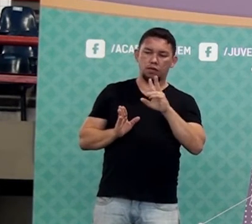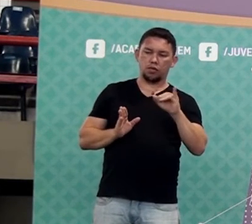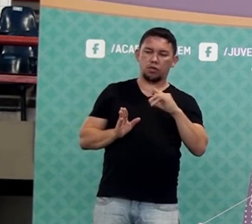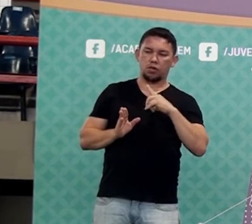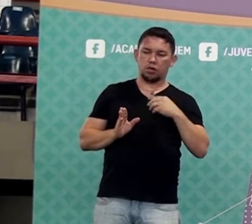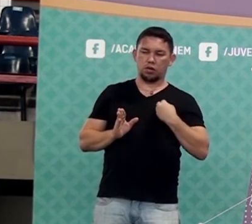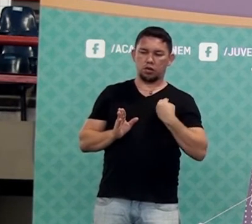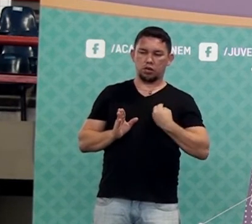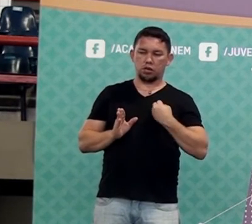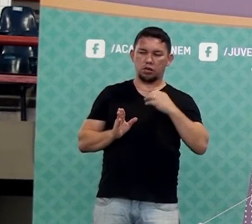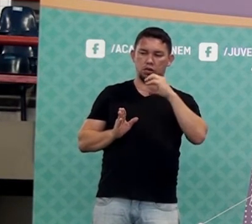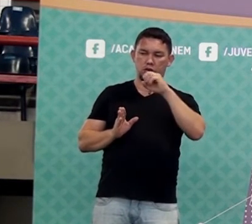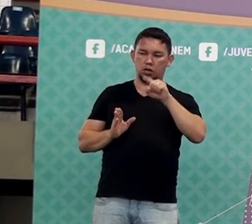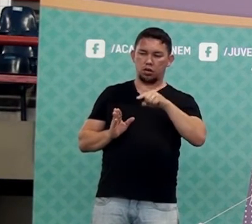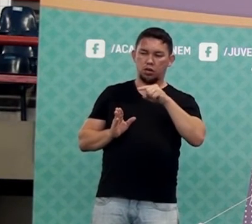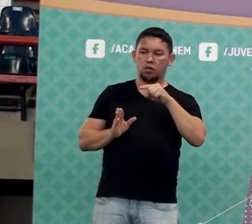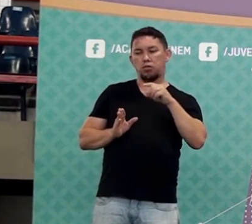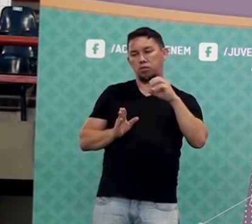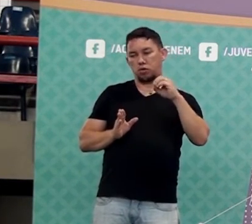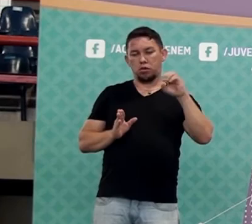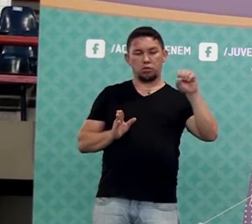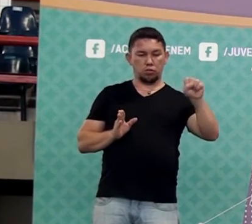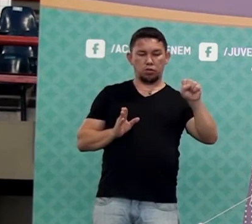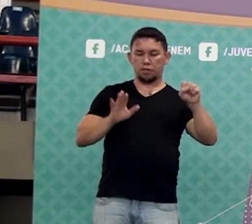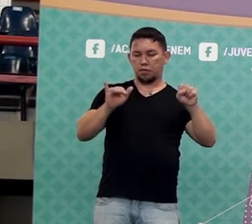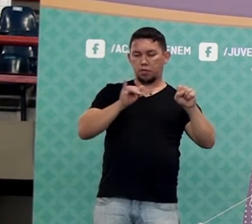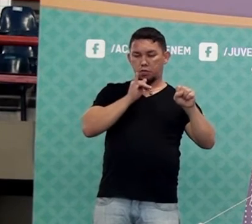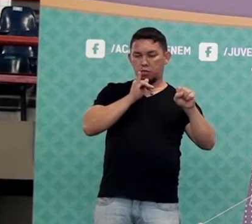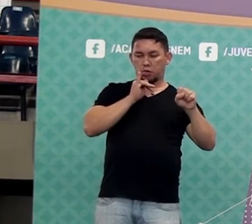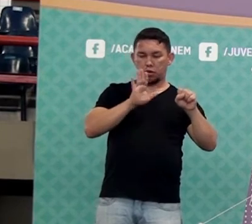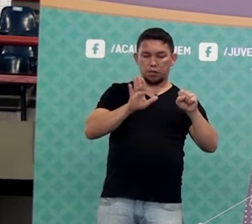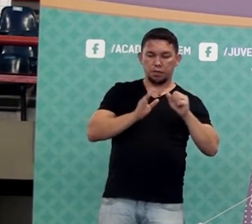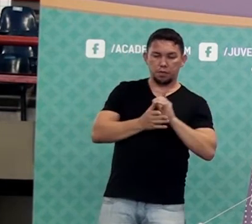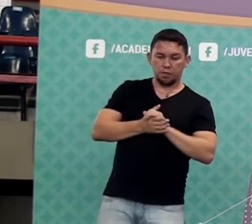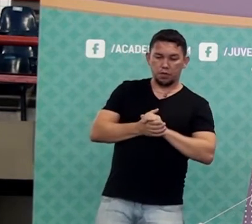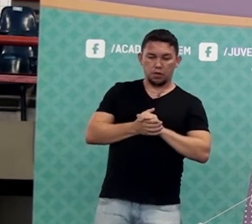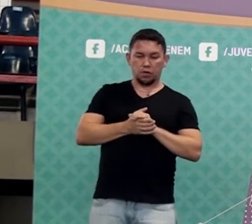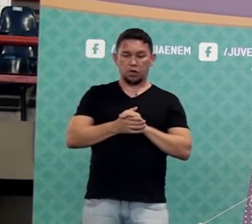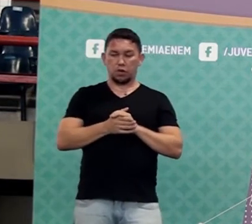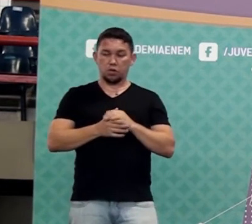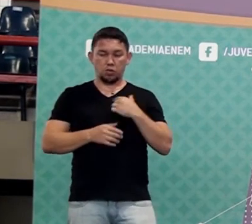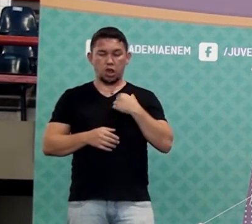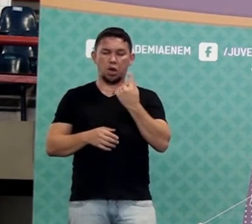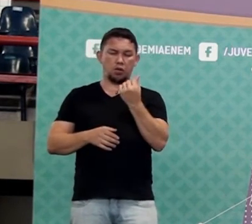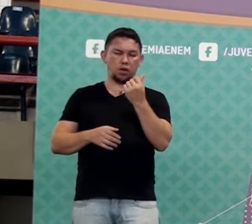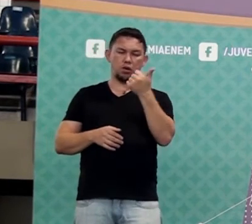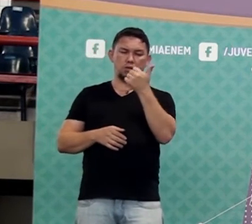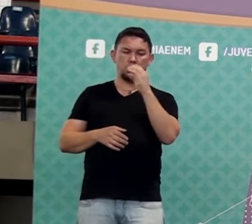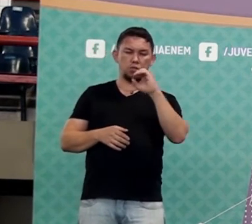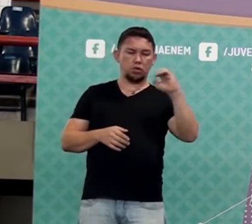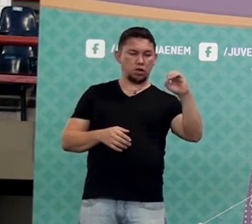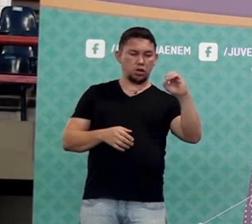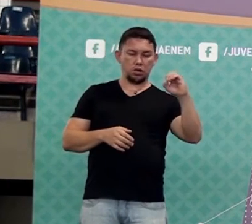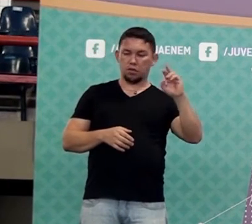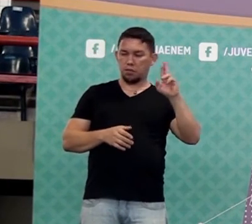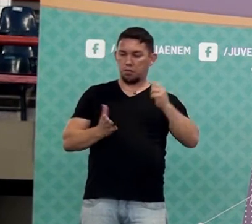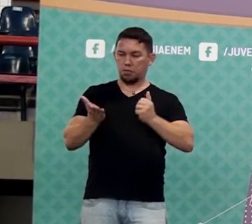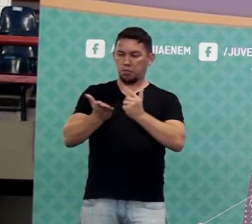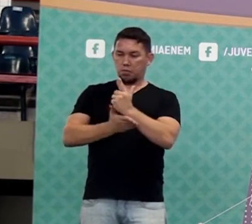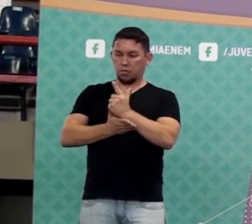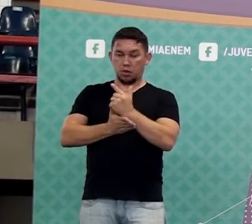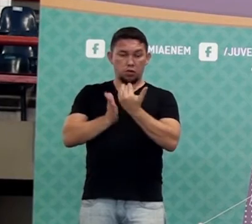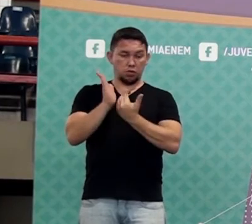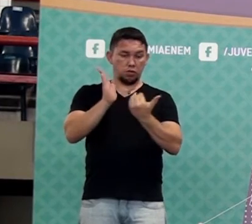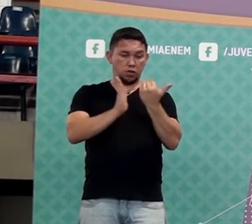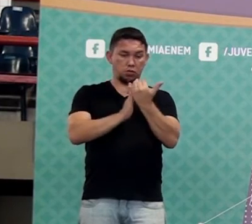vai multiplicar por 0,08. Por exemplo, uma coisa custa 100 reais. 100 reais. Vai